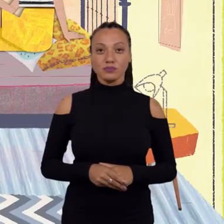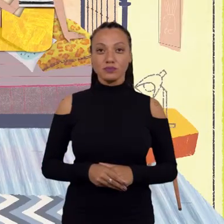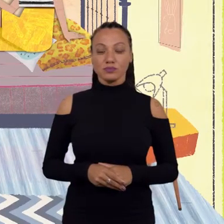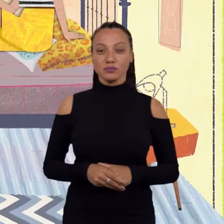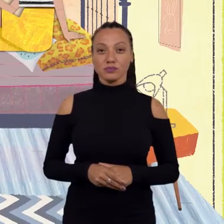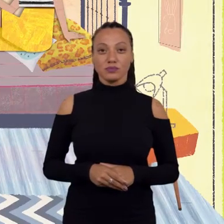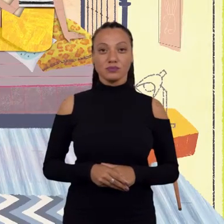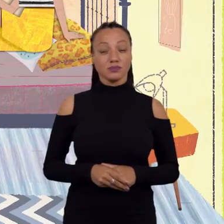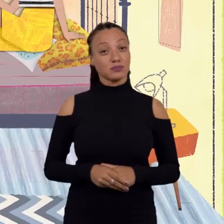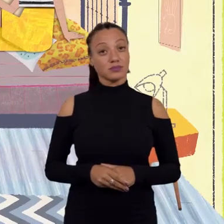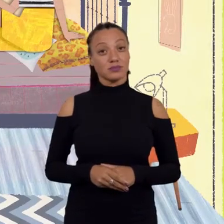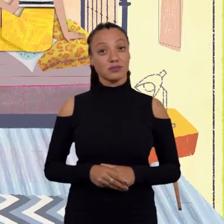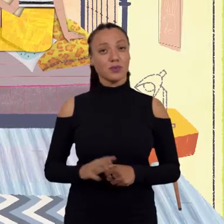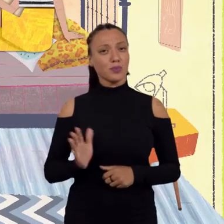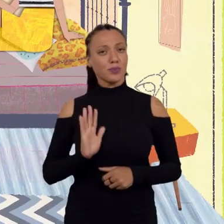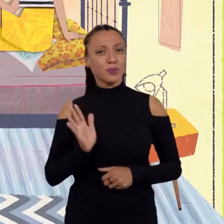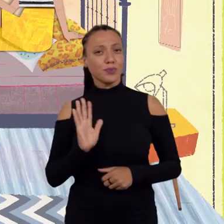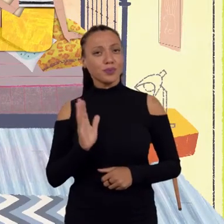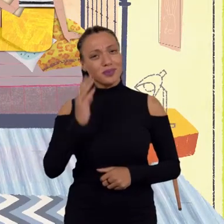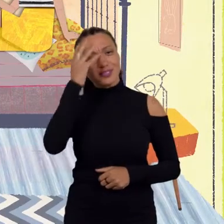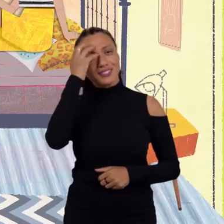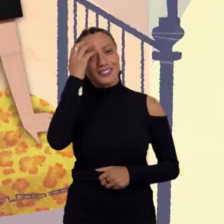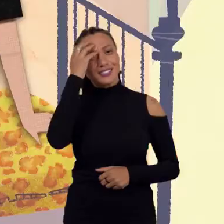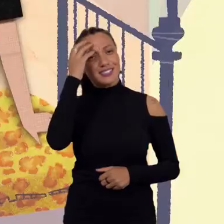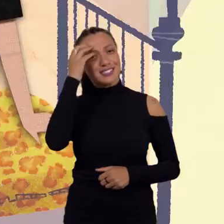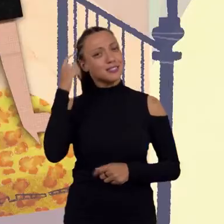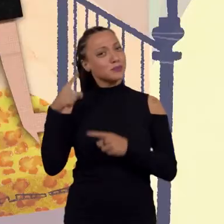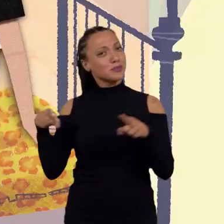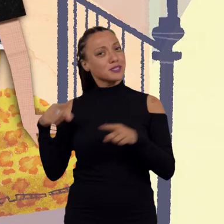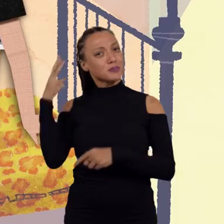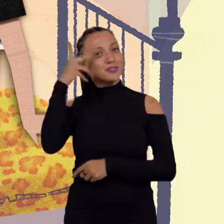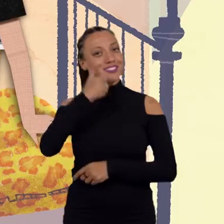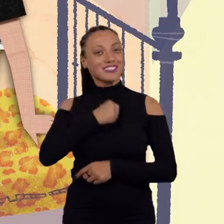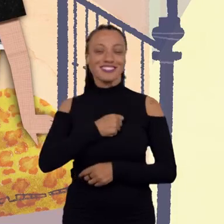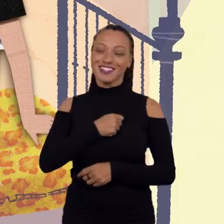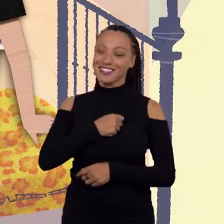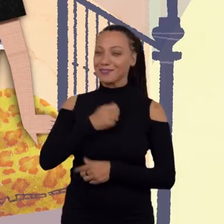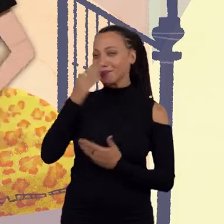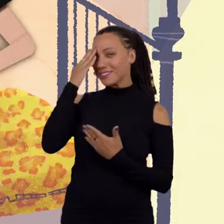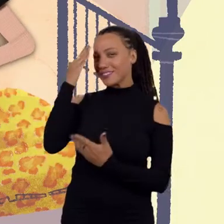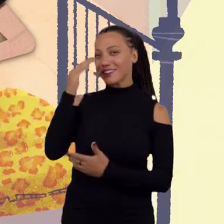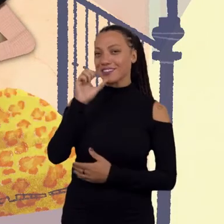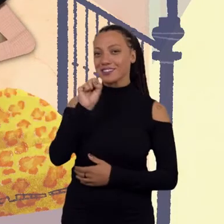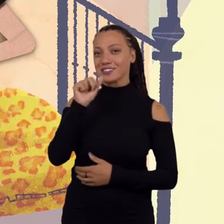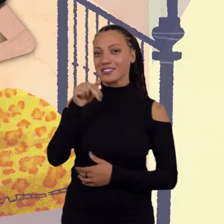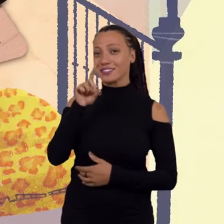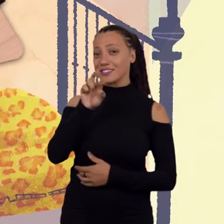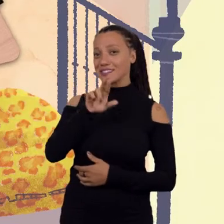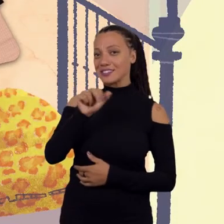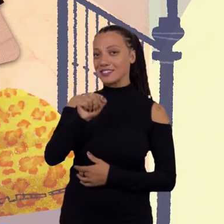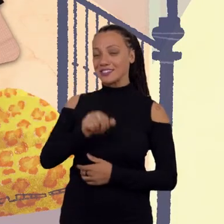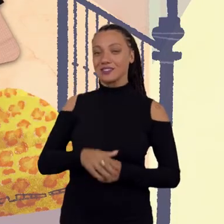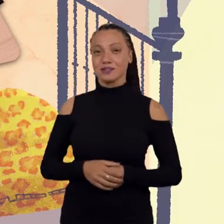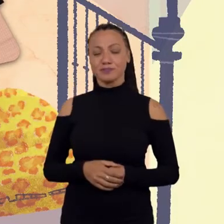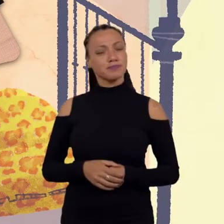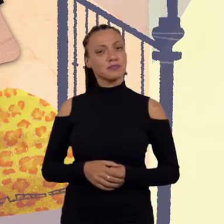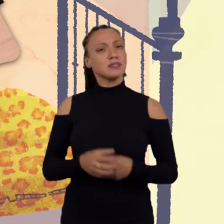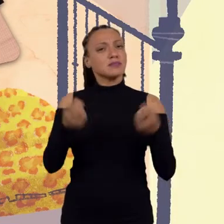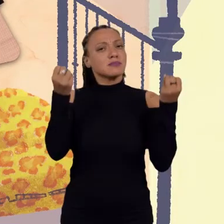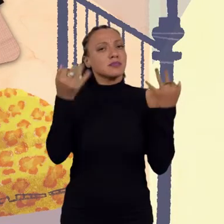Oi Cris, que música bonita. Ah, valeu Sandra. Mas ó, me conta uma coisa. Como